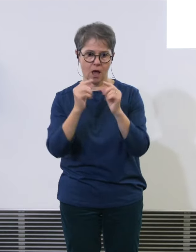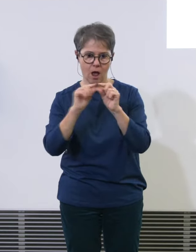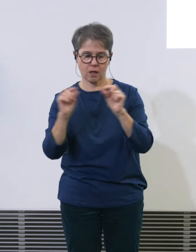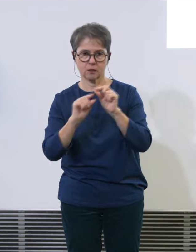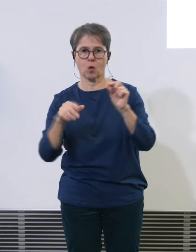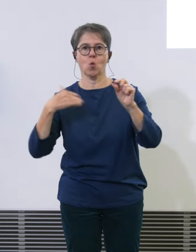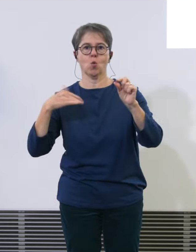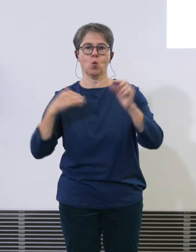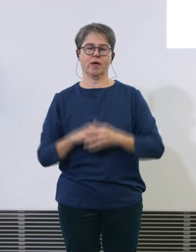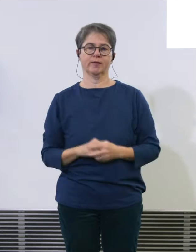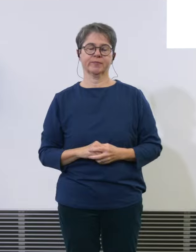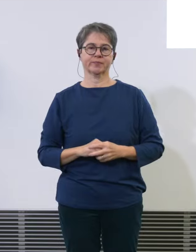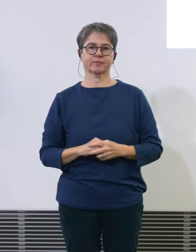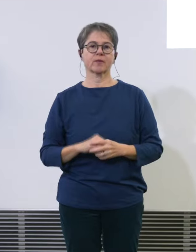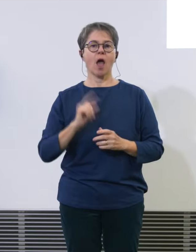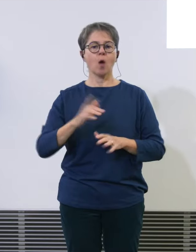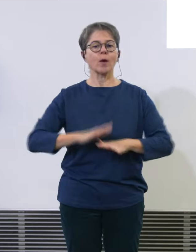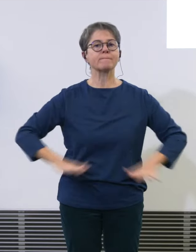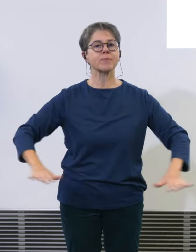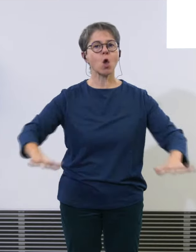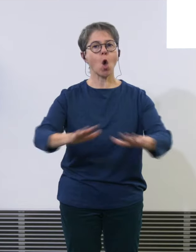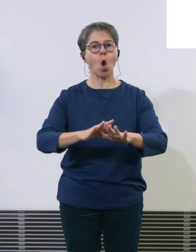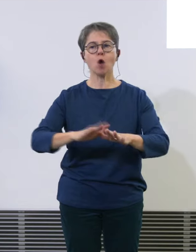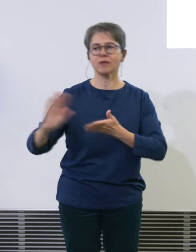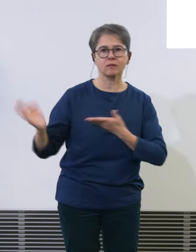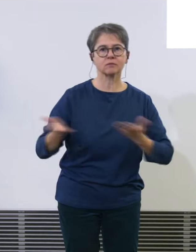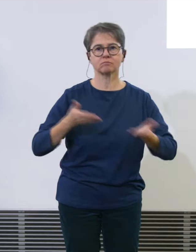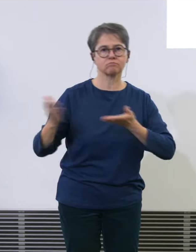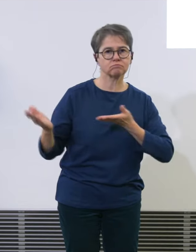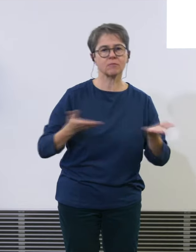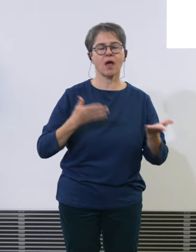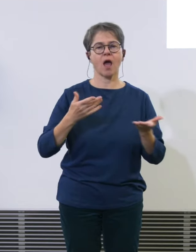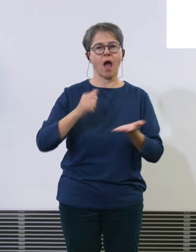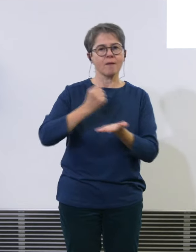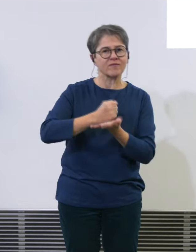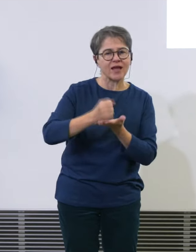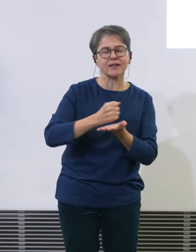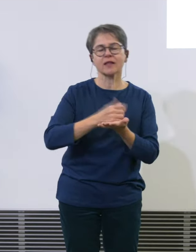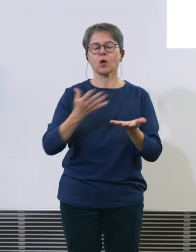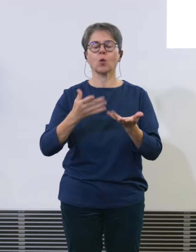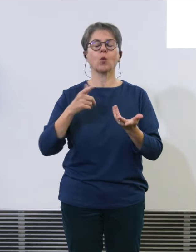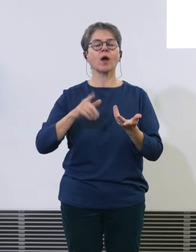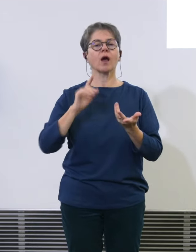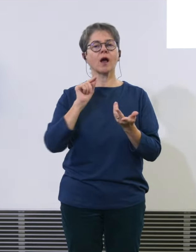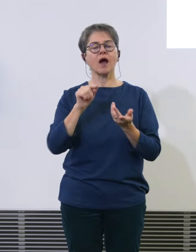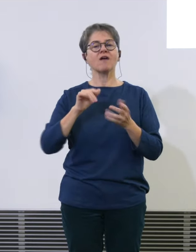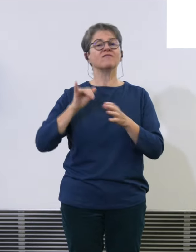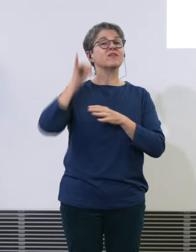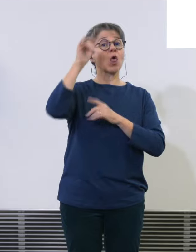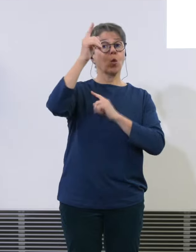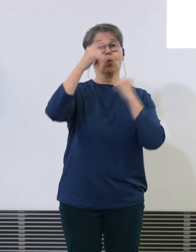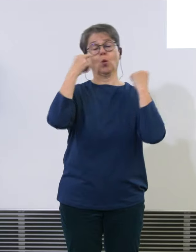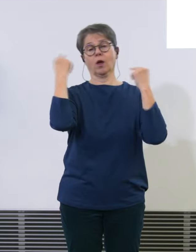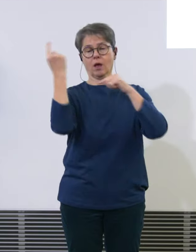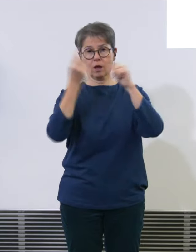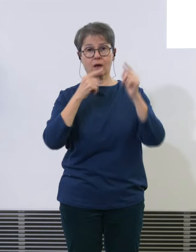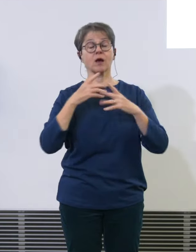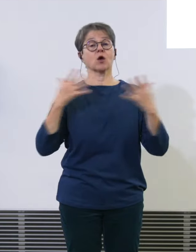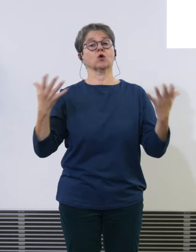Bodenabfertigung und die Fluggesellschaften haben mit grossen Personaleinpassen gekämpft. Das hat zu verlängerten Wartezeiten,